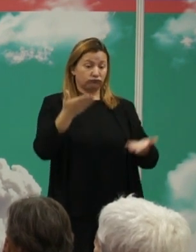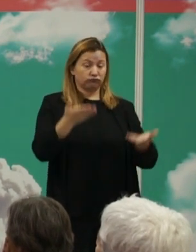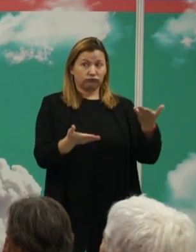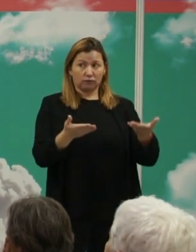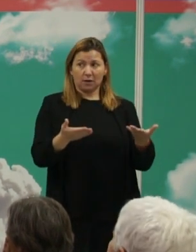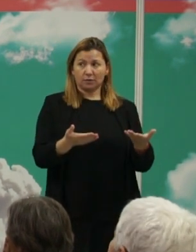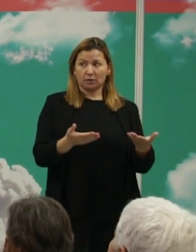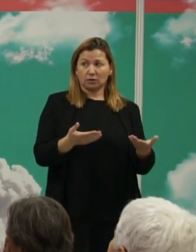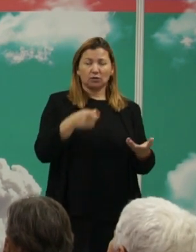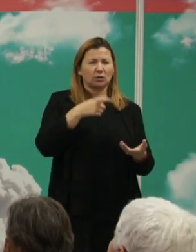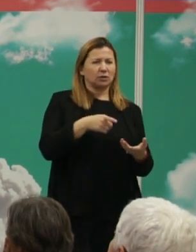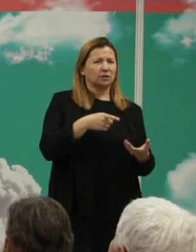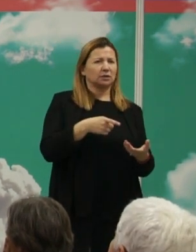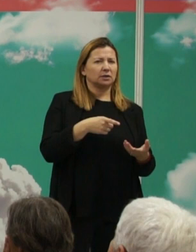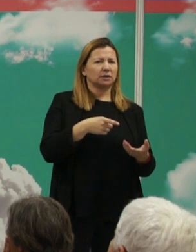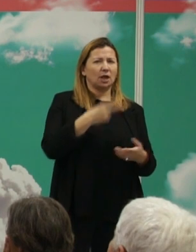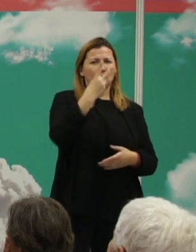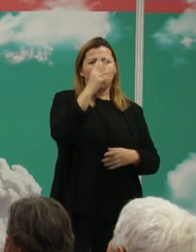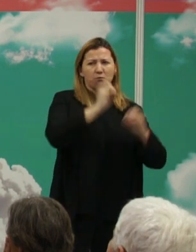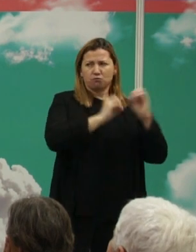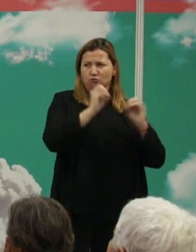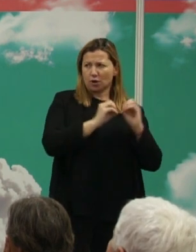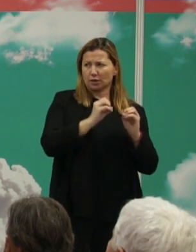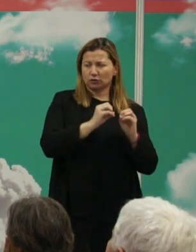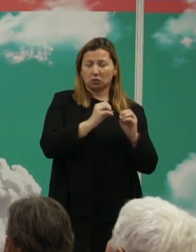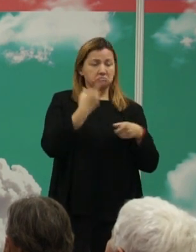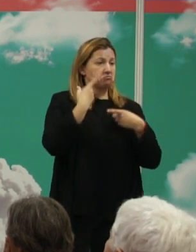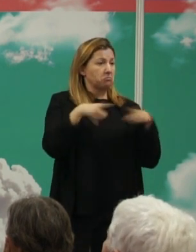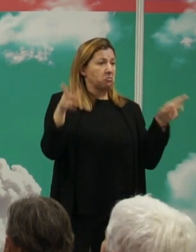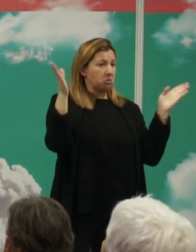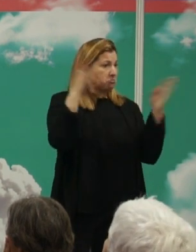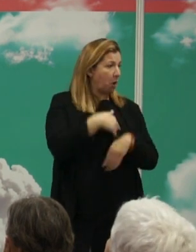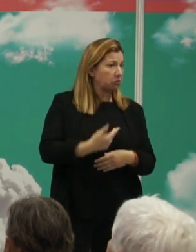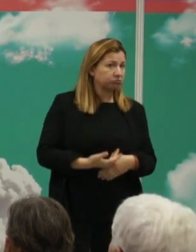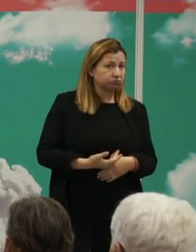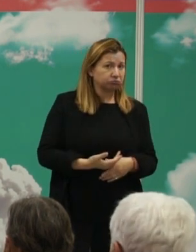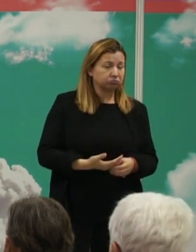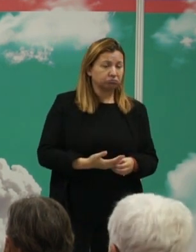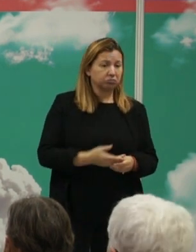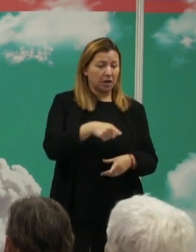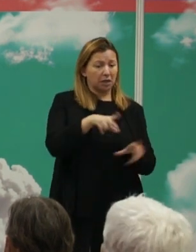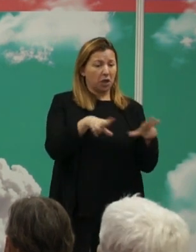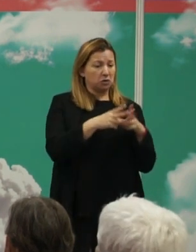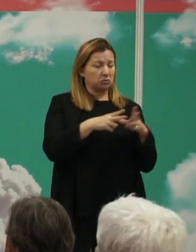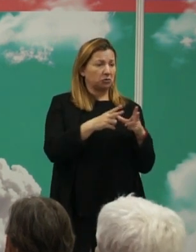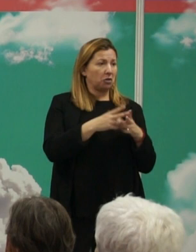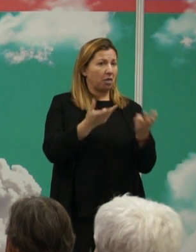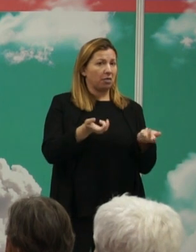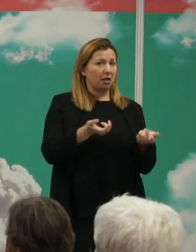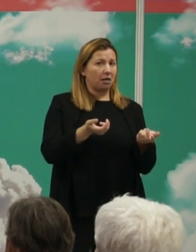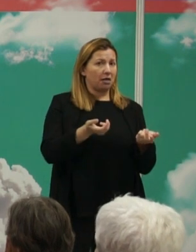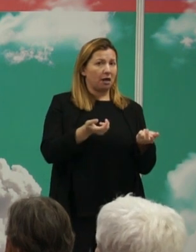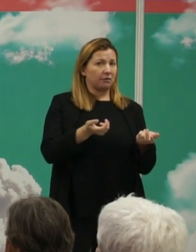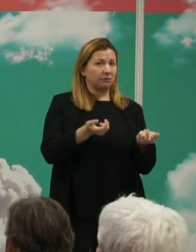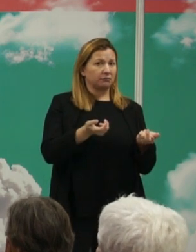sociedad humana con esa estima teórica del 2% no había diferencia significativa es decir esa sociedad se comportaba como le corresponde por estar